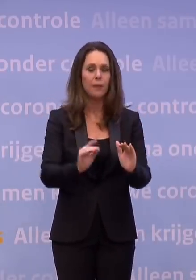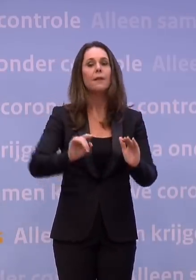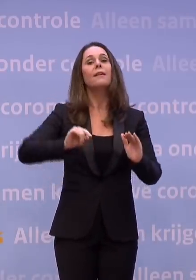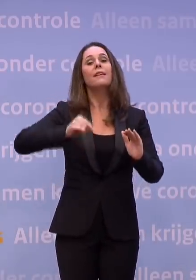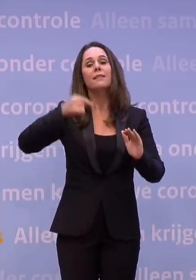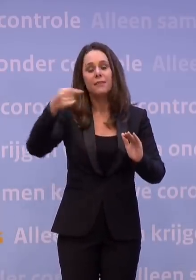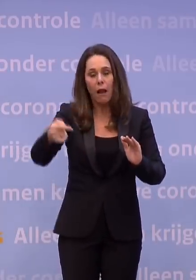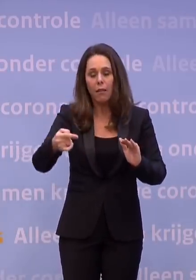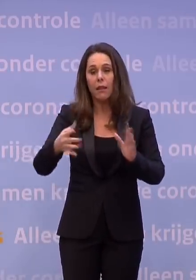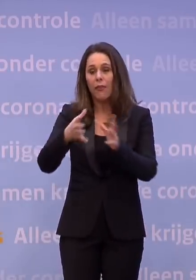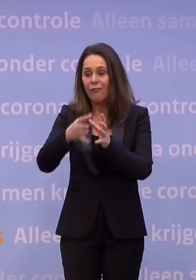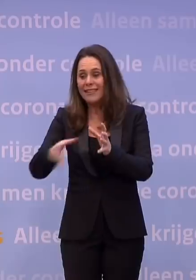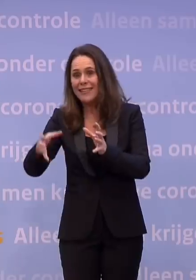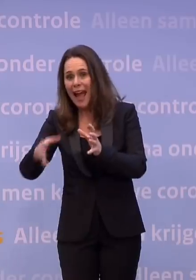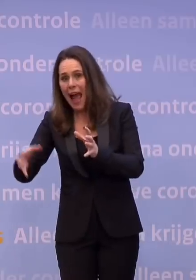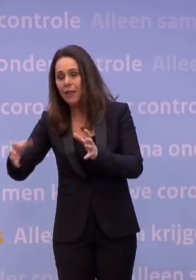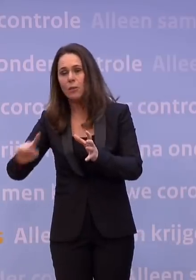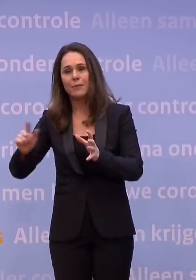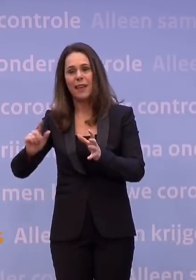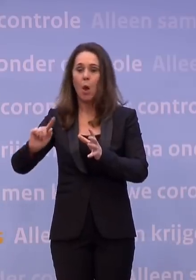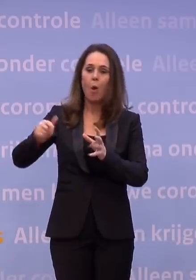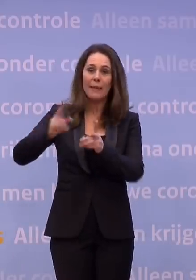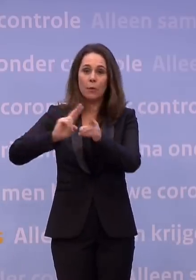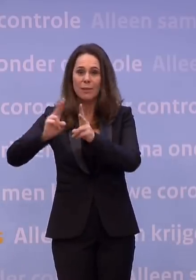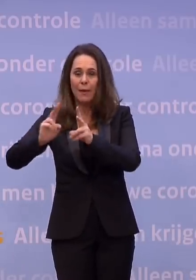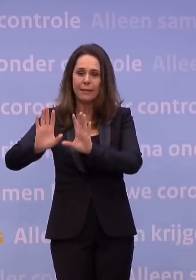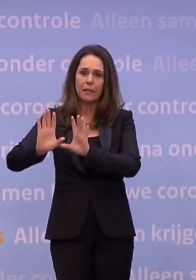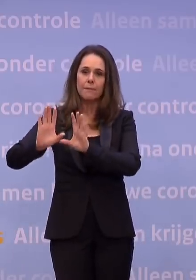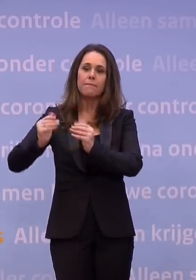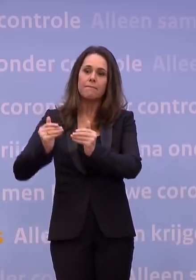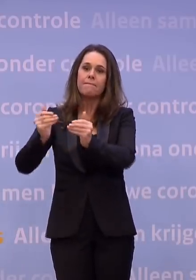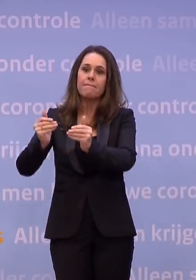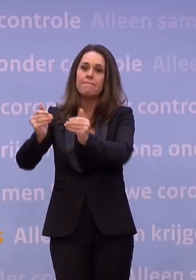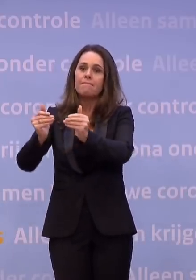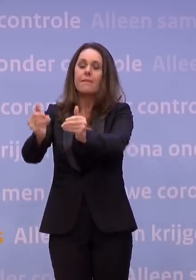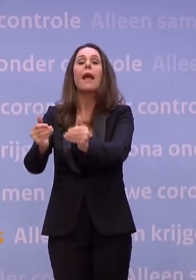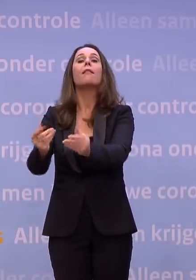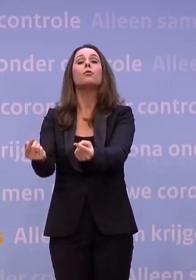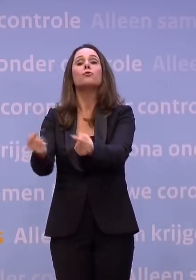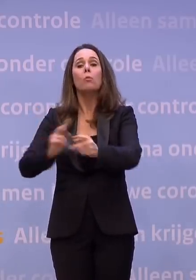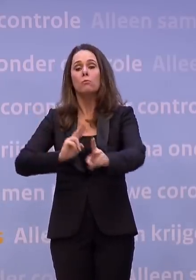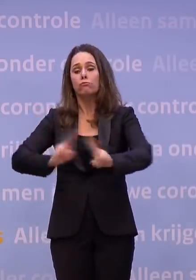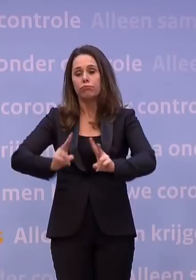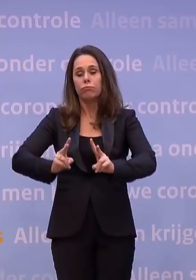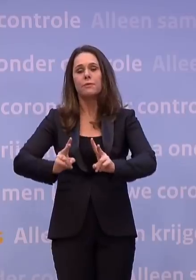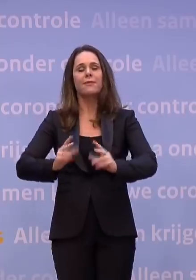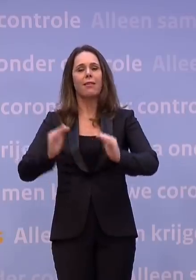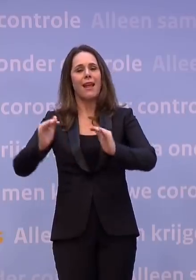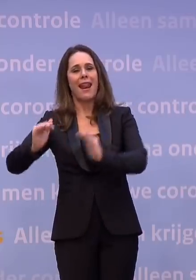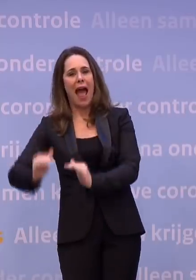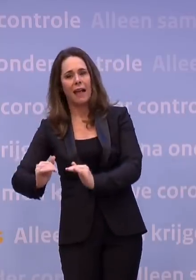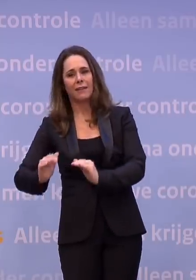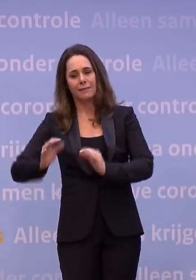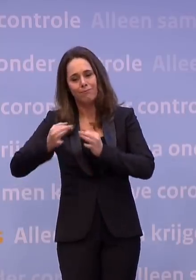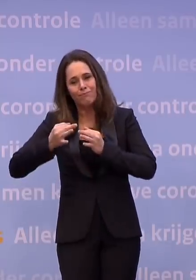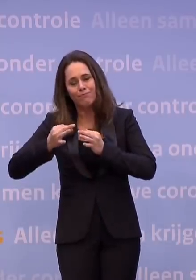derde golf zo lang mogelijk voor ons uitgeduwd wordt. En dan kunnen we hem ook tegen die tijd dat die komt, kunnen we hem beter aan en zal die ook lager zijn. Dus dat is de